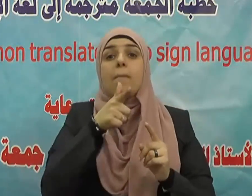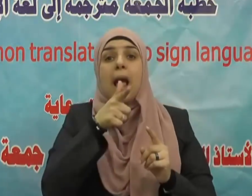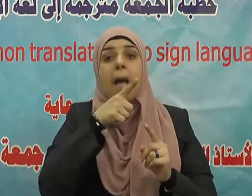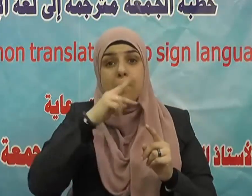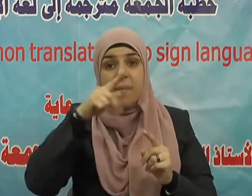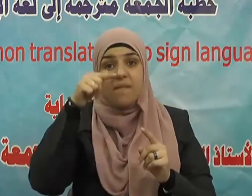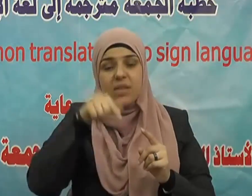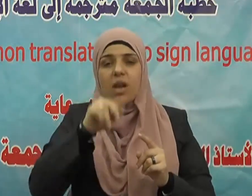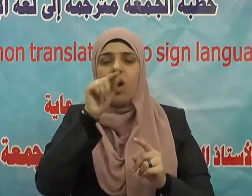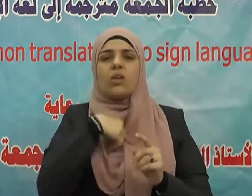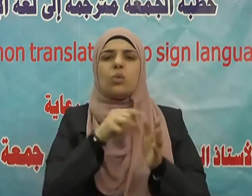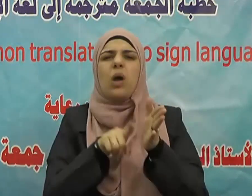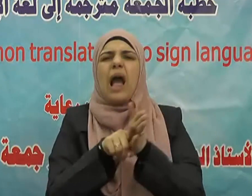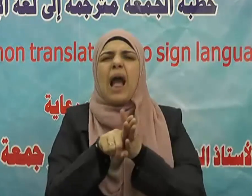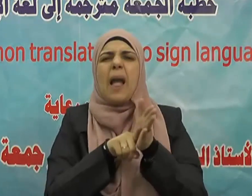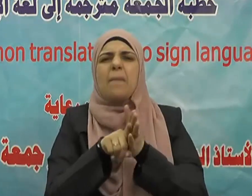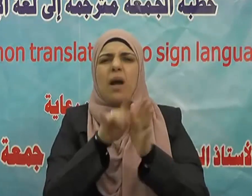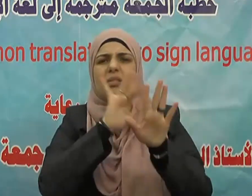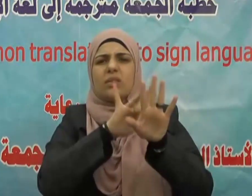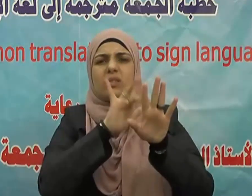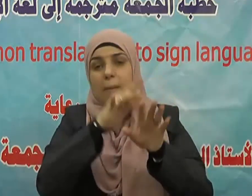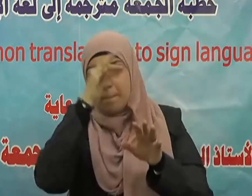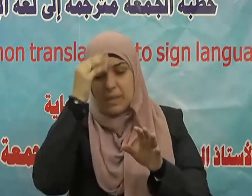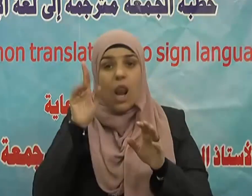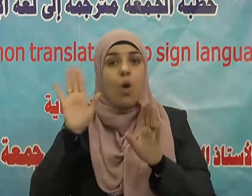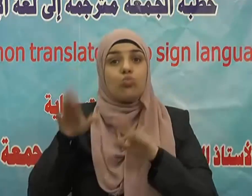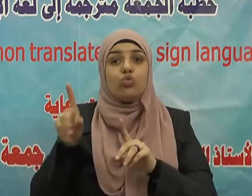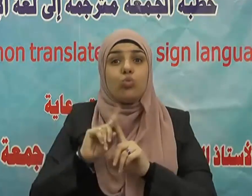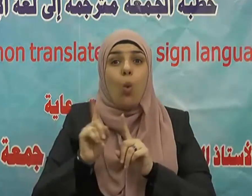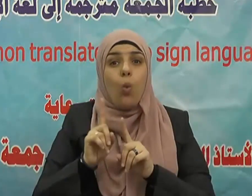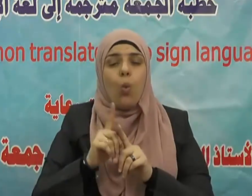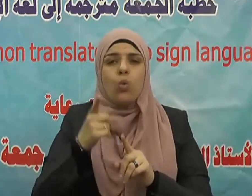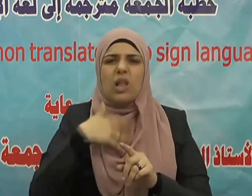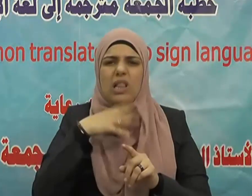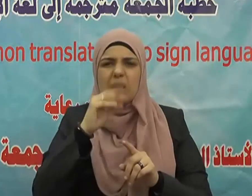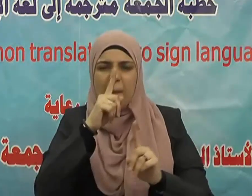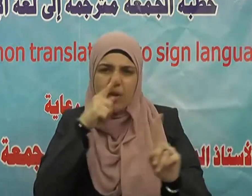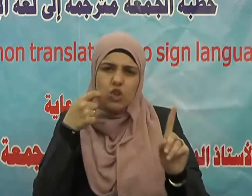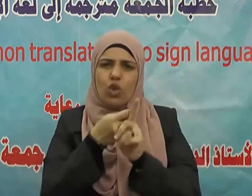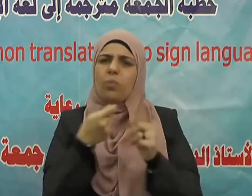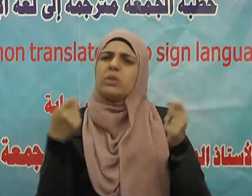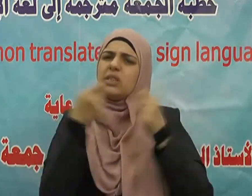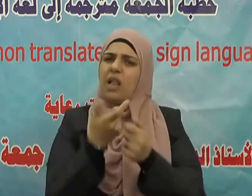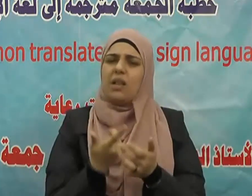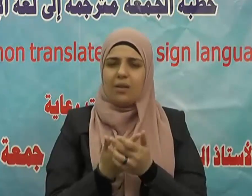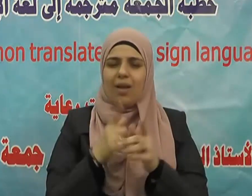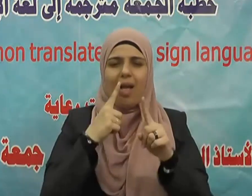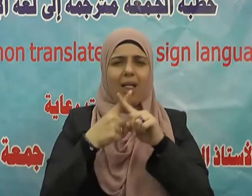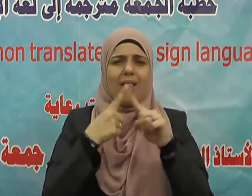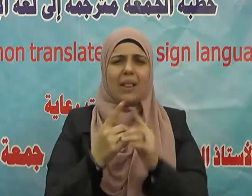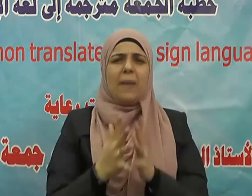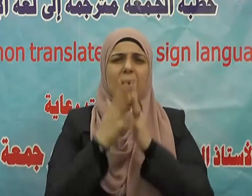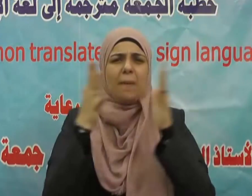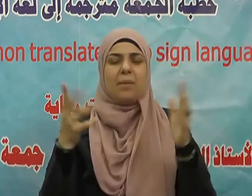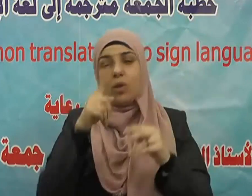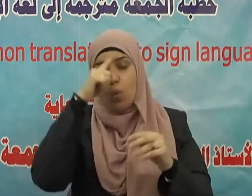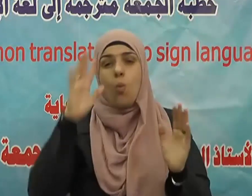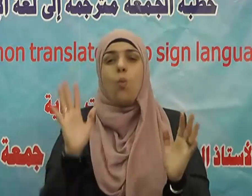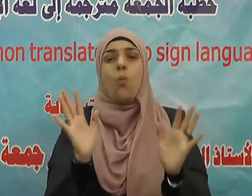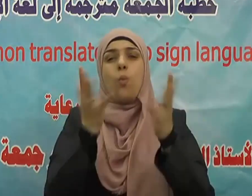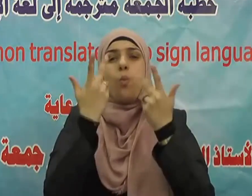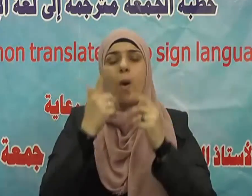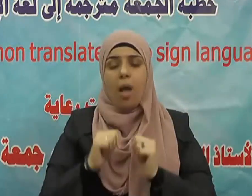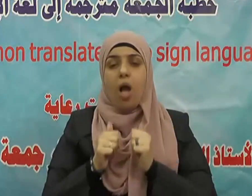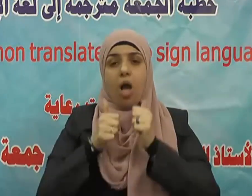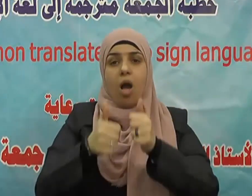البعد عن الغيبة يقول تعالى وَلَا يَغْتَبْ بَعْضُكُمْ